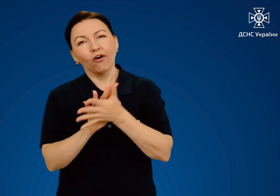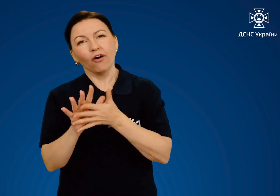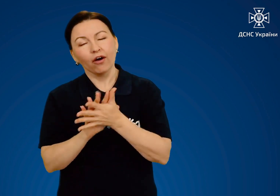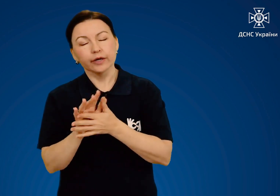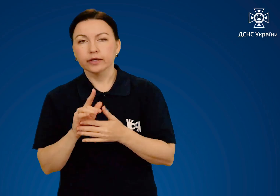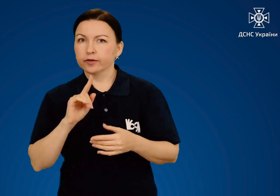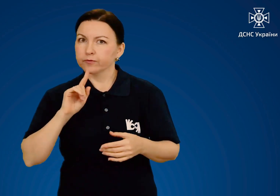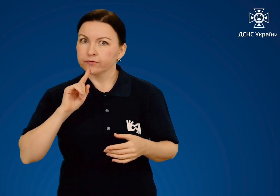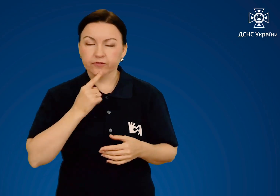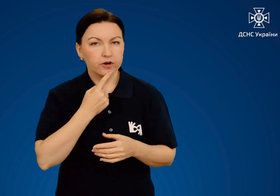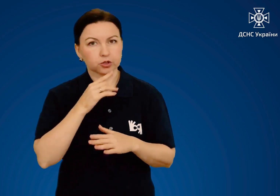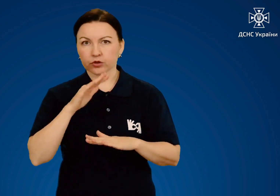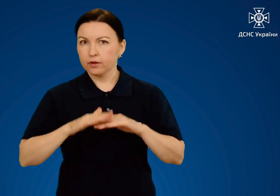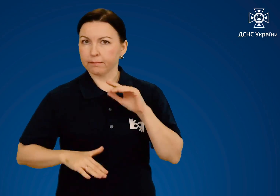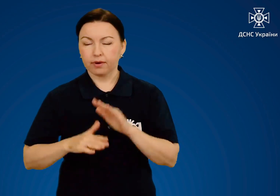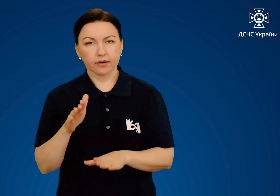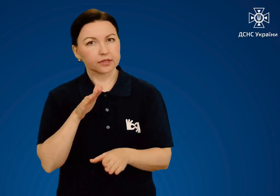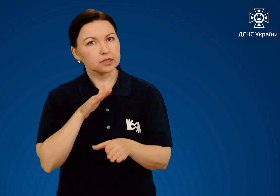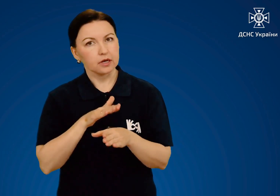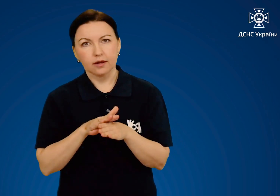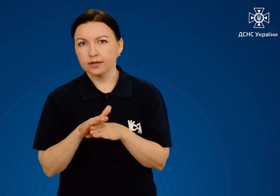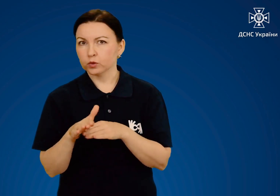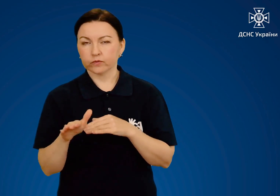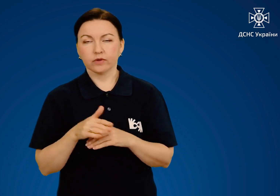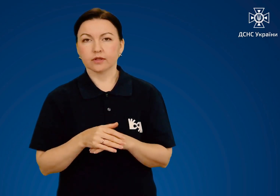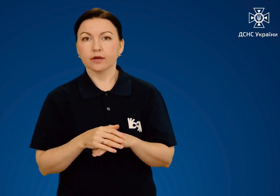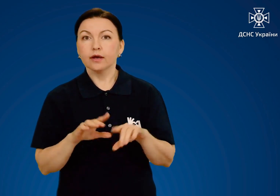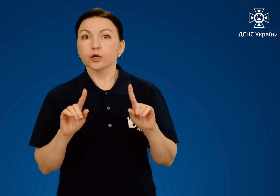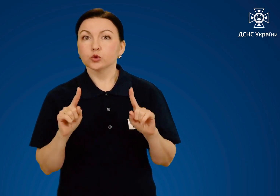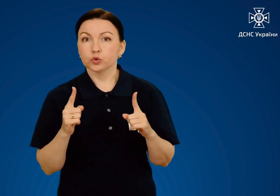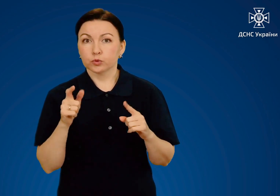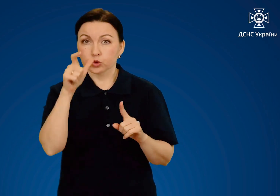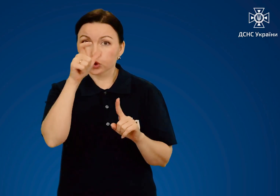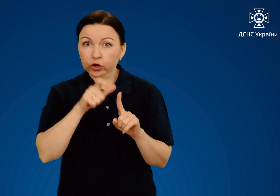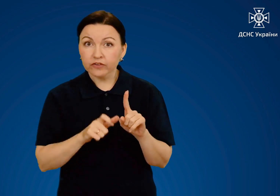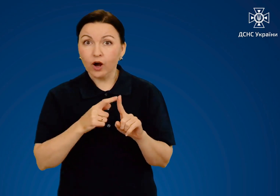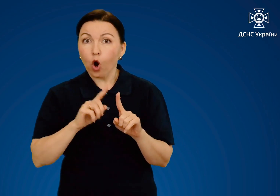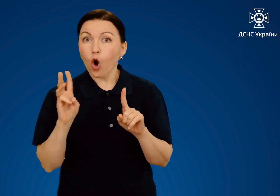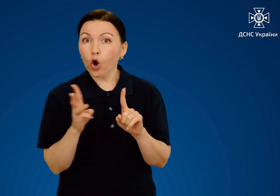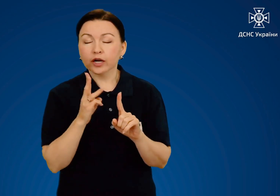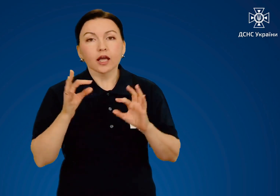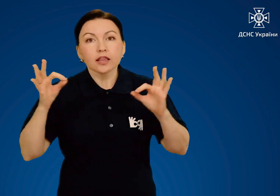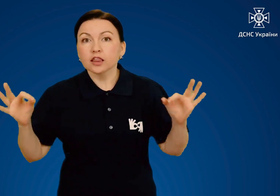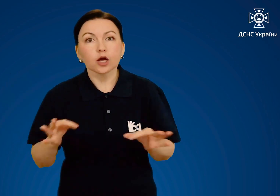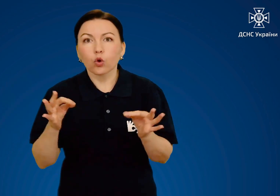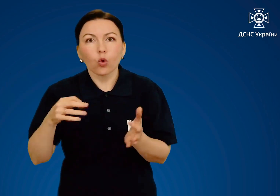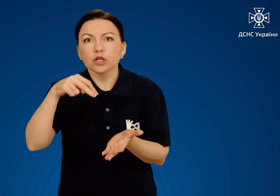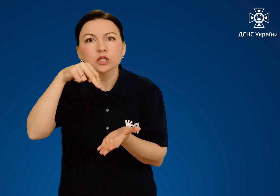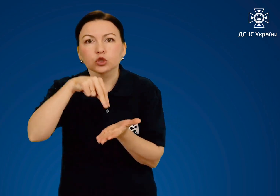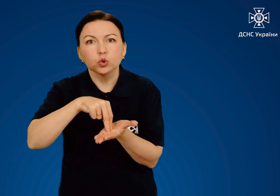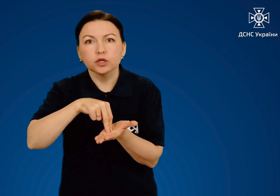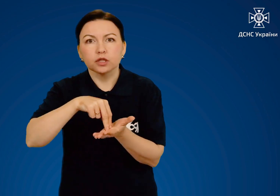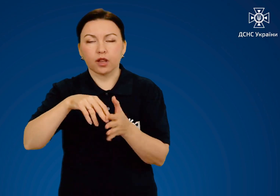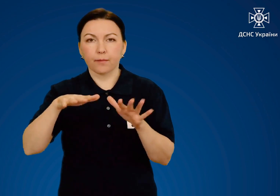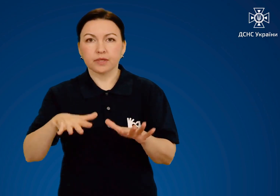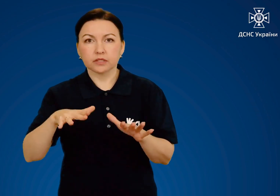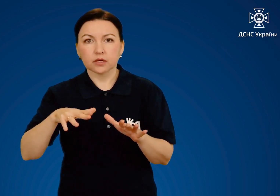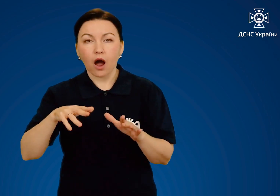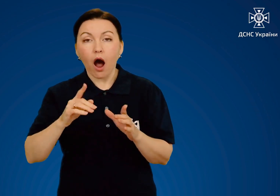буває непросто реалізувати на практиці. Тому що людина, що горить, ніколи не стоїть на місці,